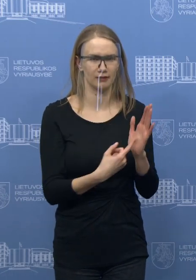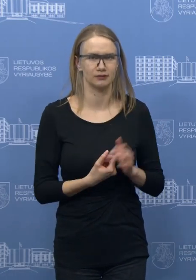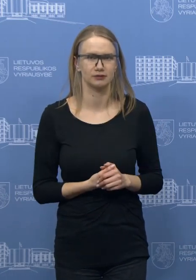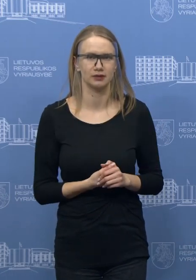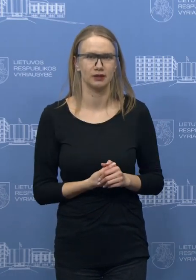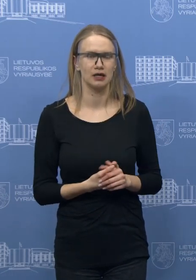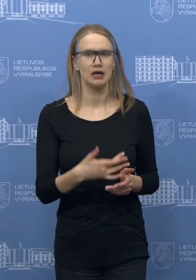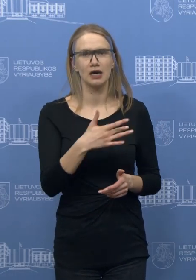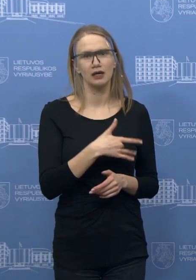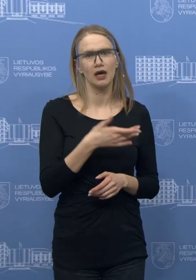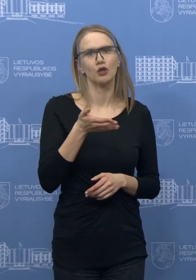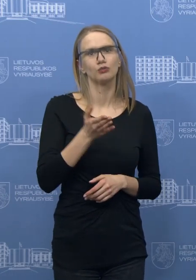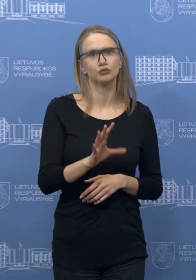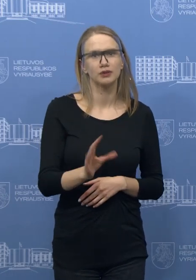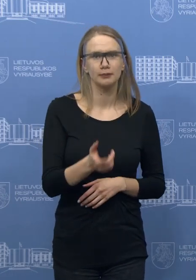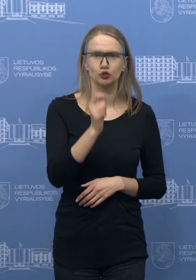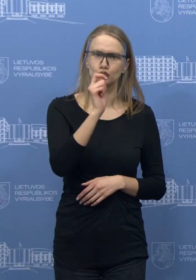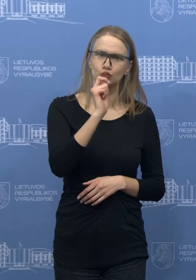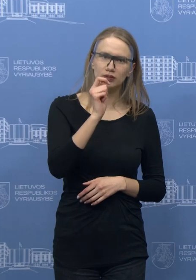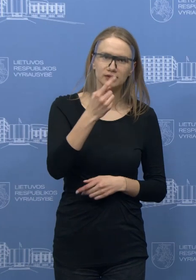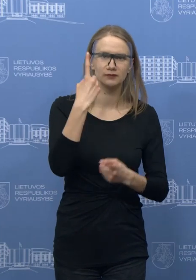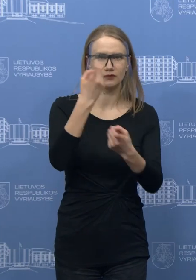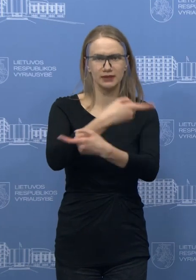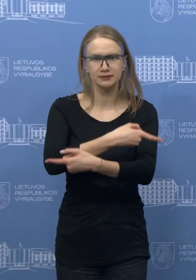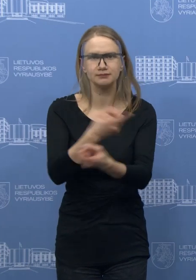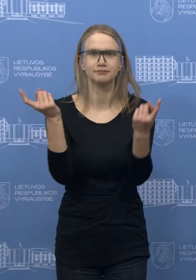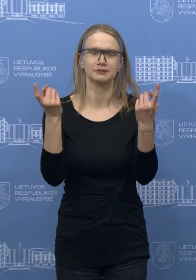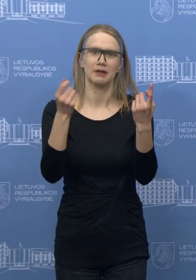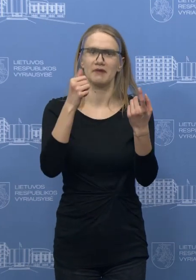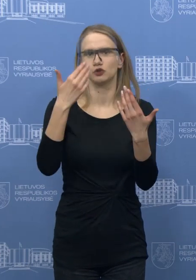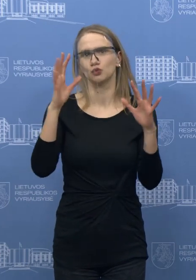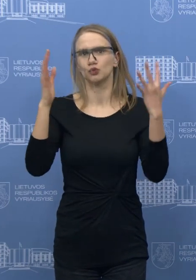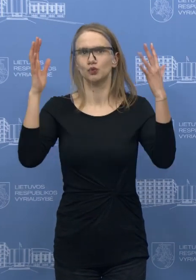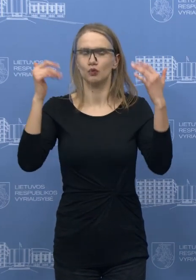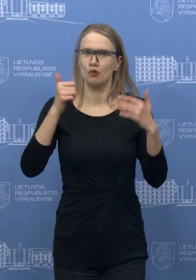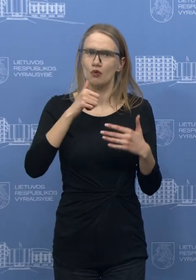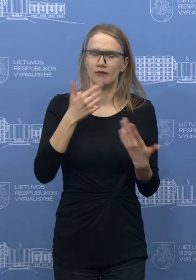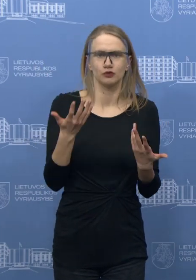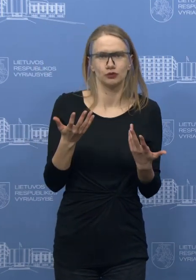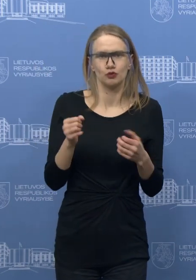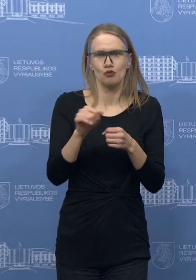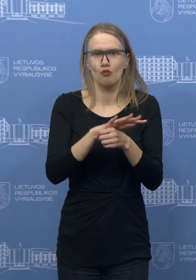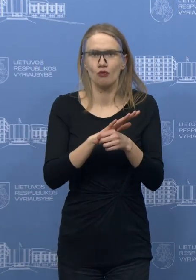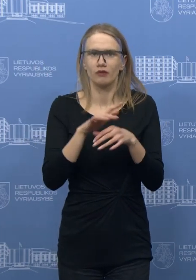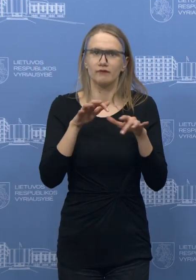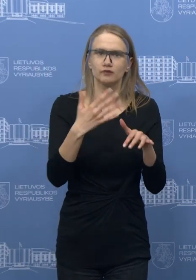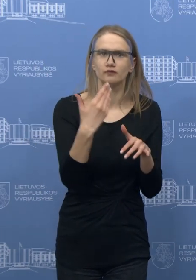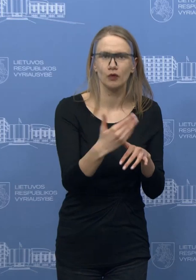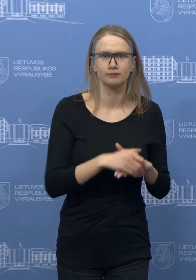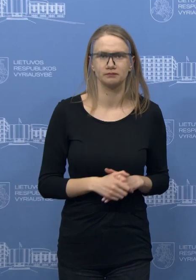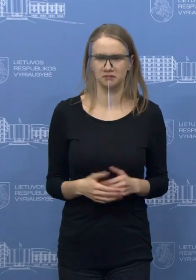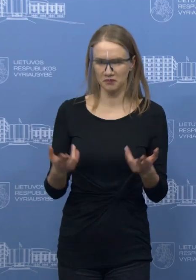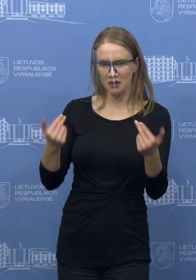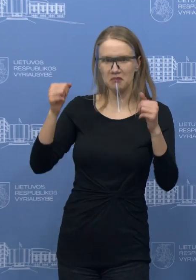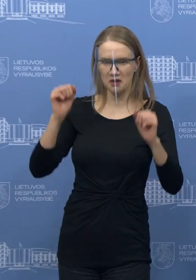kažkokių nuomenės ir žurnalistams atverti, kad tas informacijos toks tygius truputėlį pasimeikintų. Žinoma,